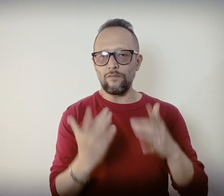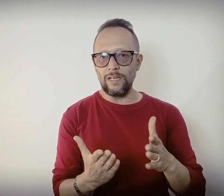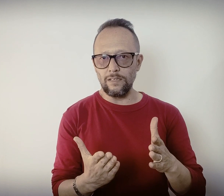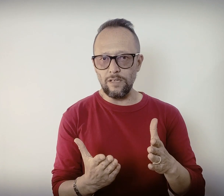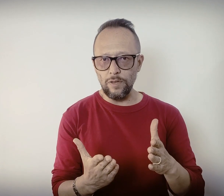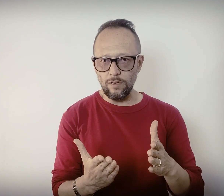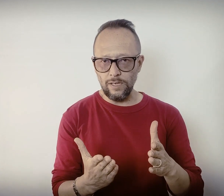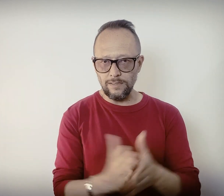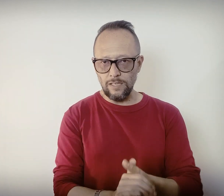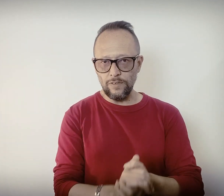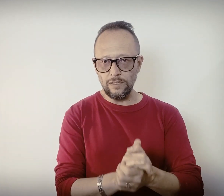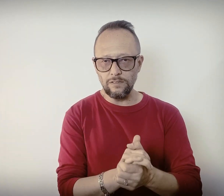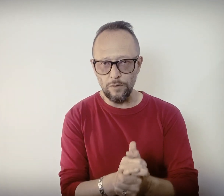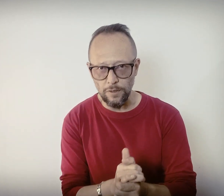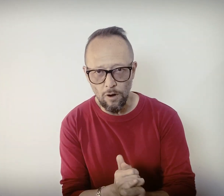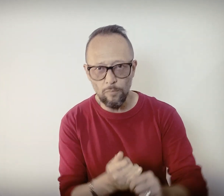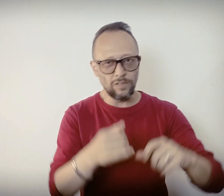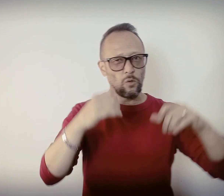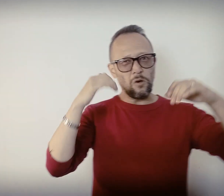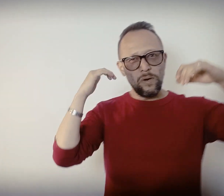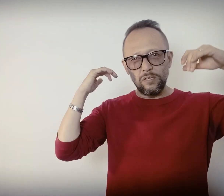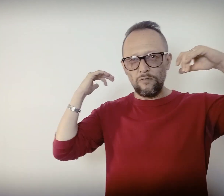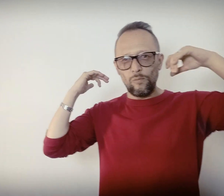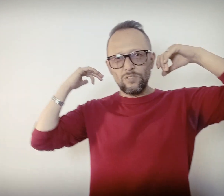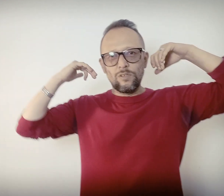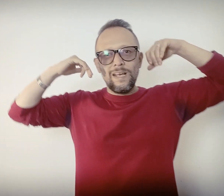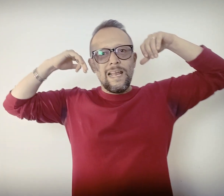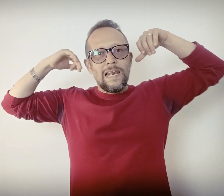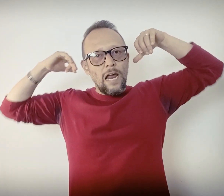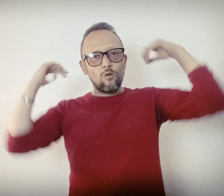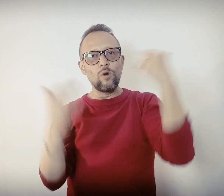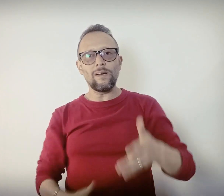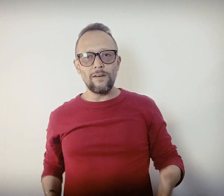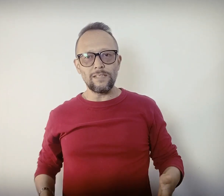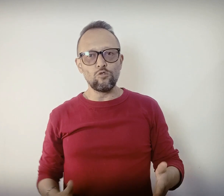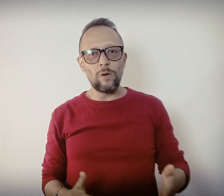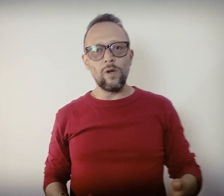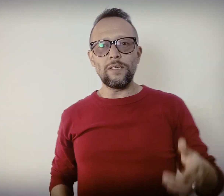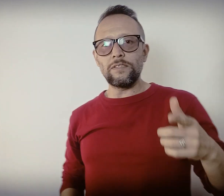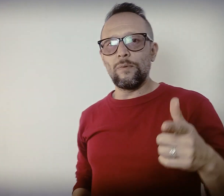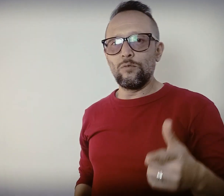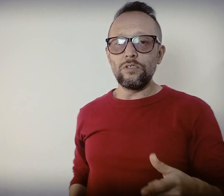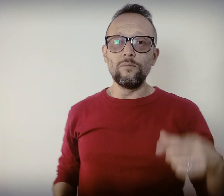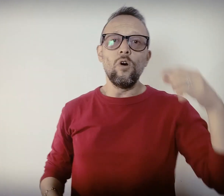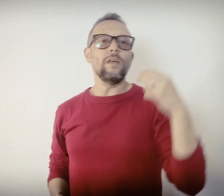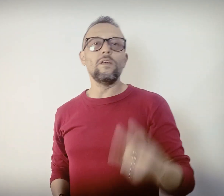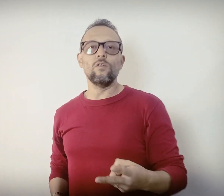final de este vídeo, te quedes hasta el final de este vídeo porque te voy a compartir una información, la locura que va a estar súper buena y te va a servir muchísimo y dos, te